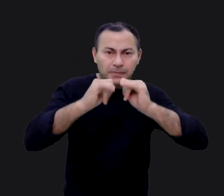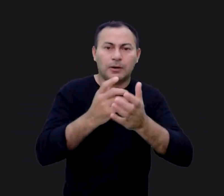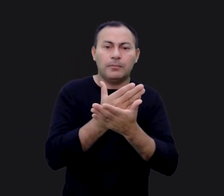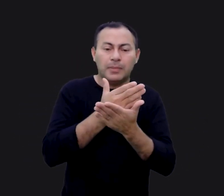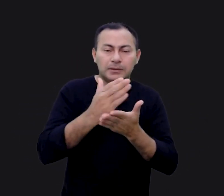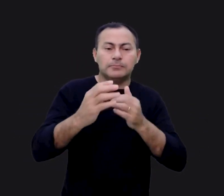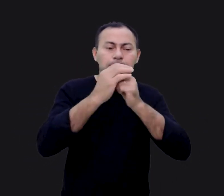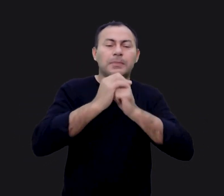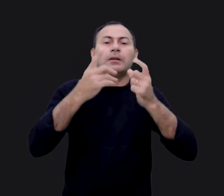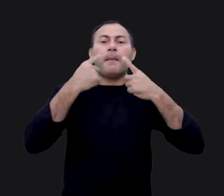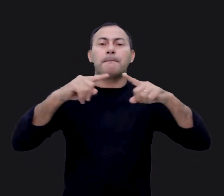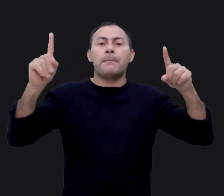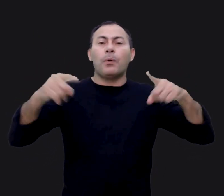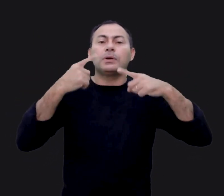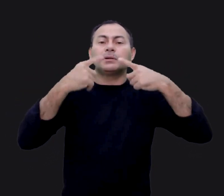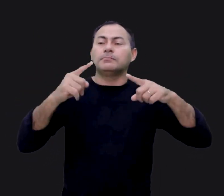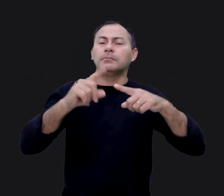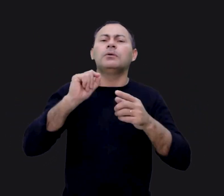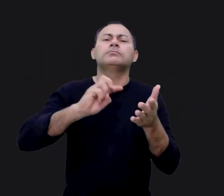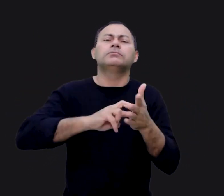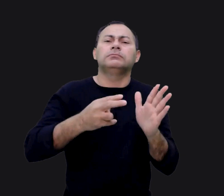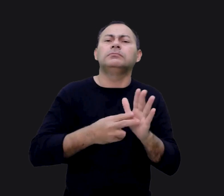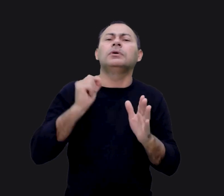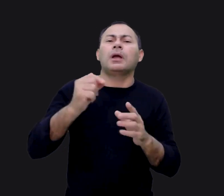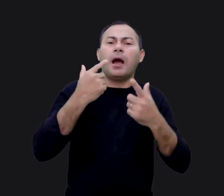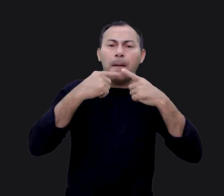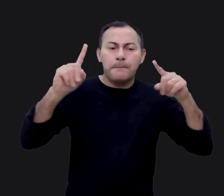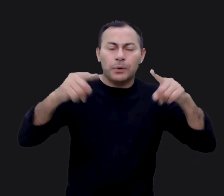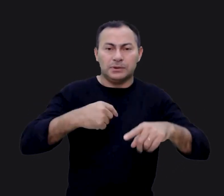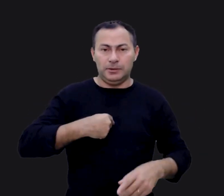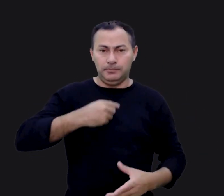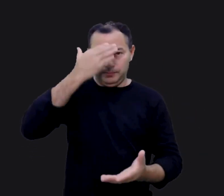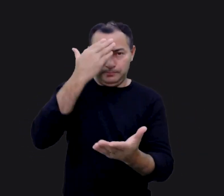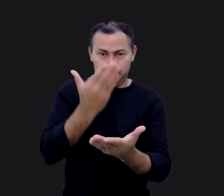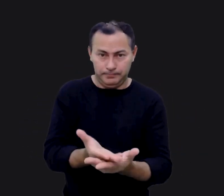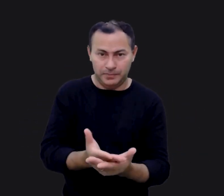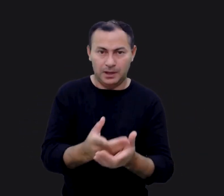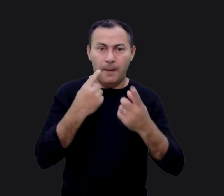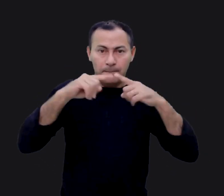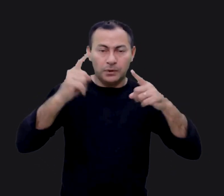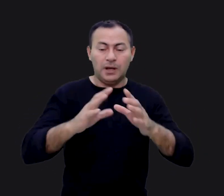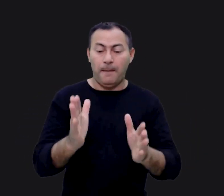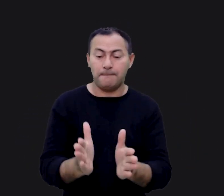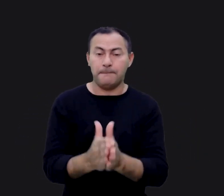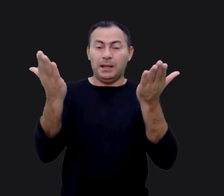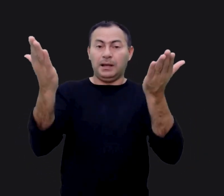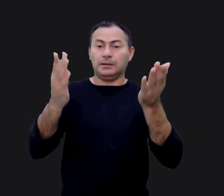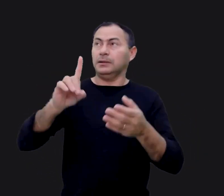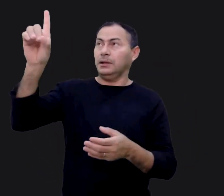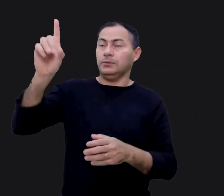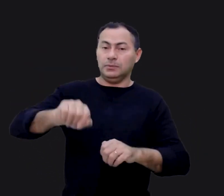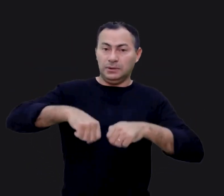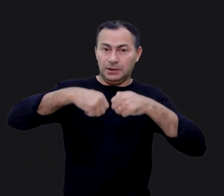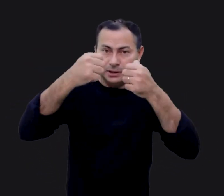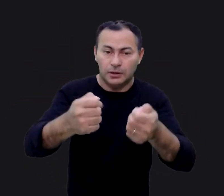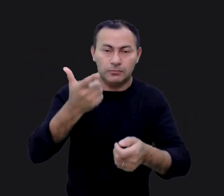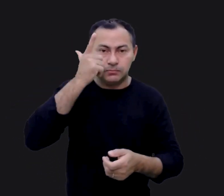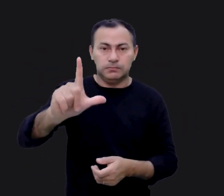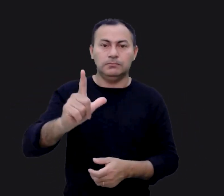começava a profetizar através da música, mas afinal, o que é a música? Eu acredito que a música é o grande milagre que Deus nos deu para